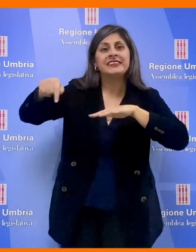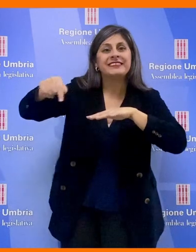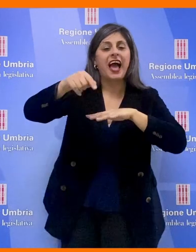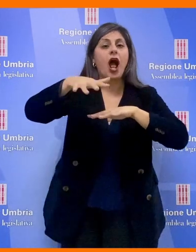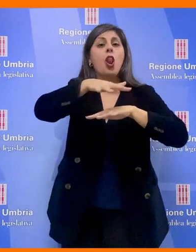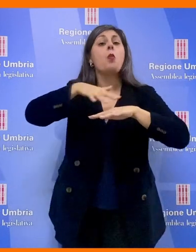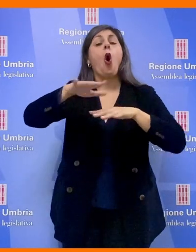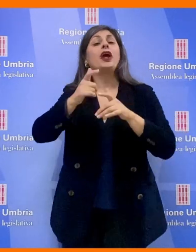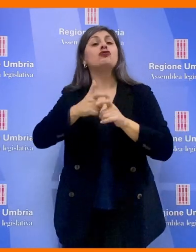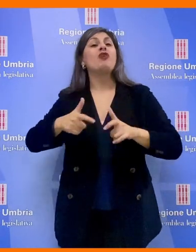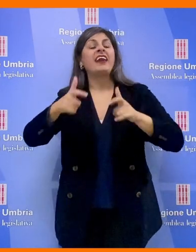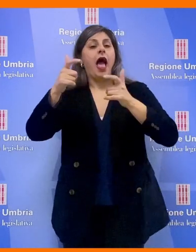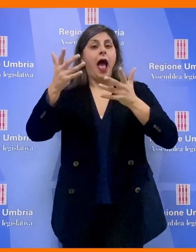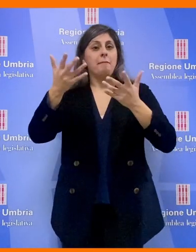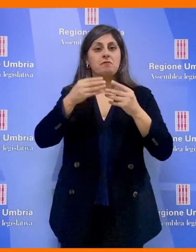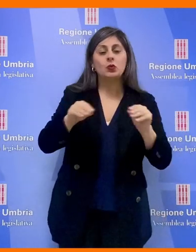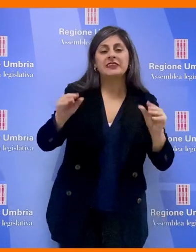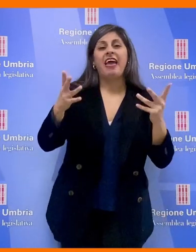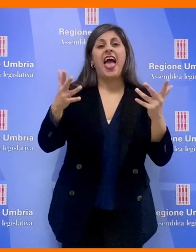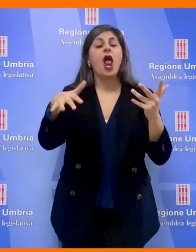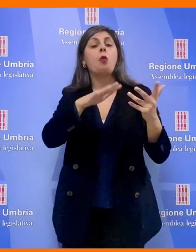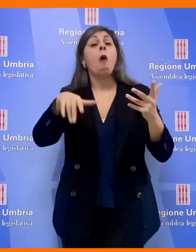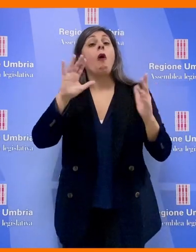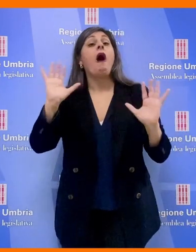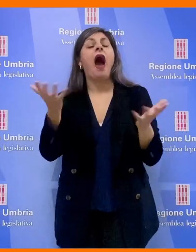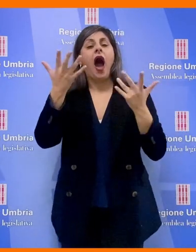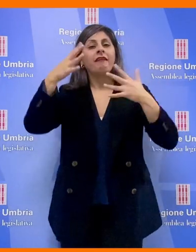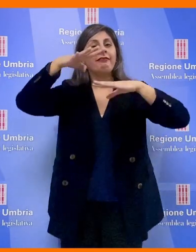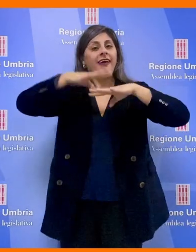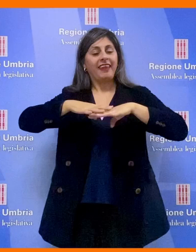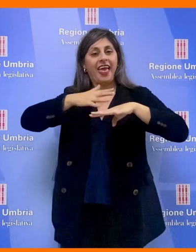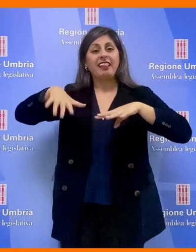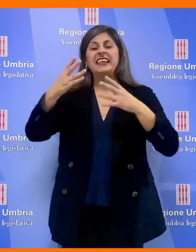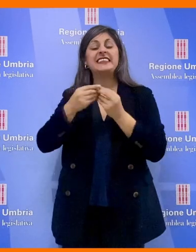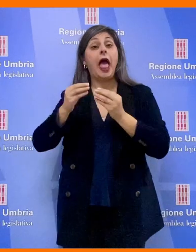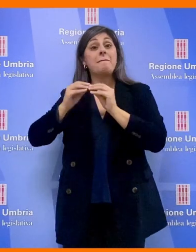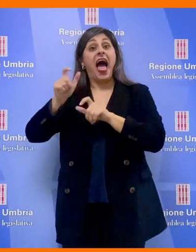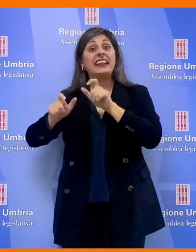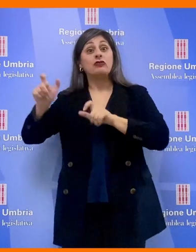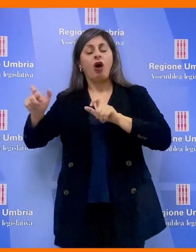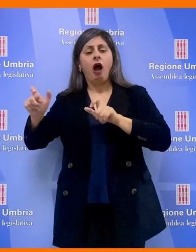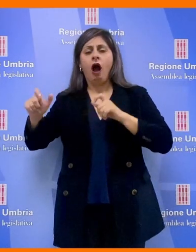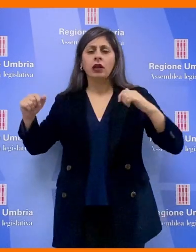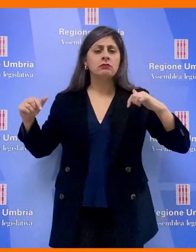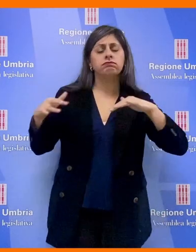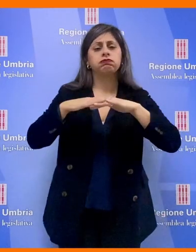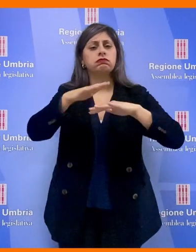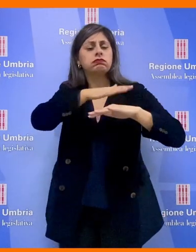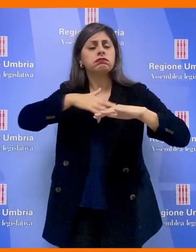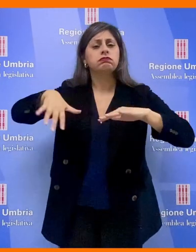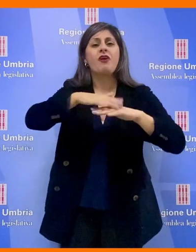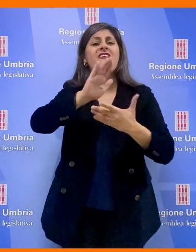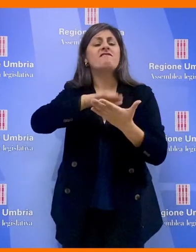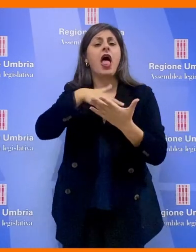luoghi della ceramica, musei, luoghi d'arte insieme appunto agli artigiani in una rete che veicoli appunto il